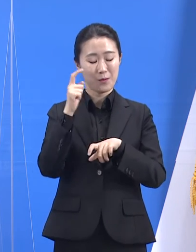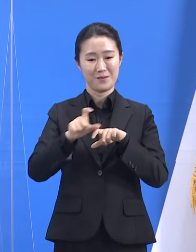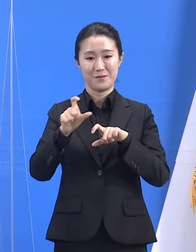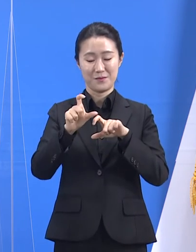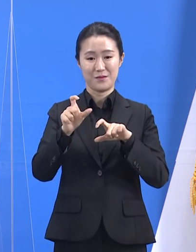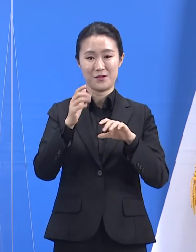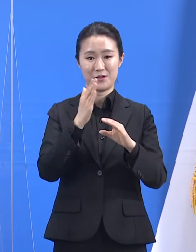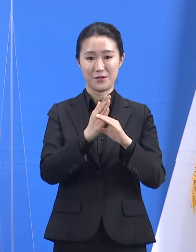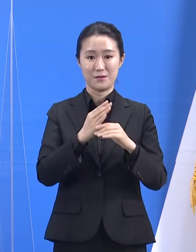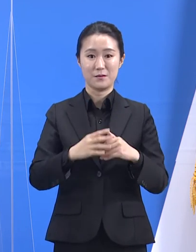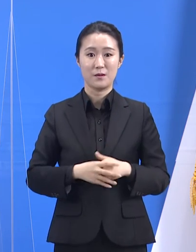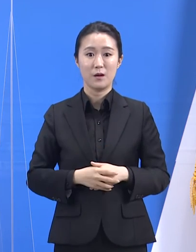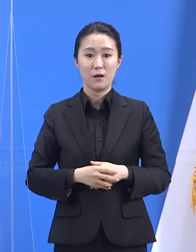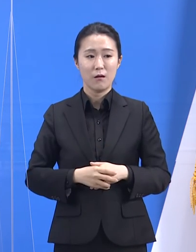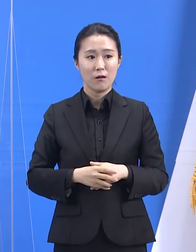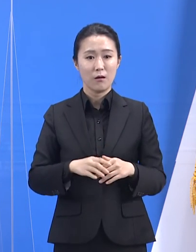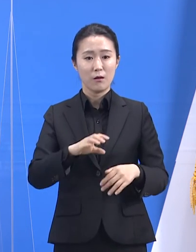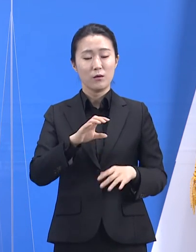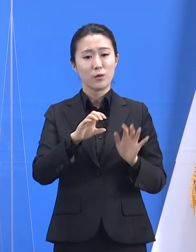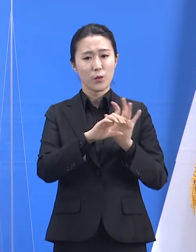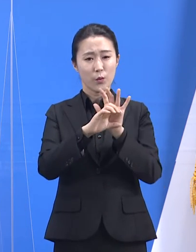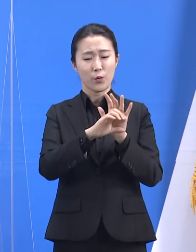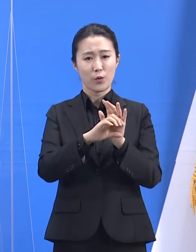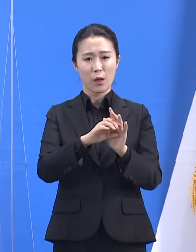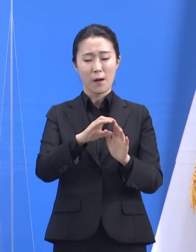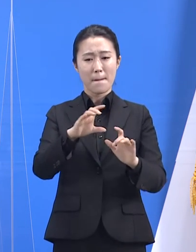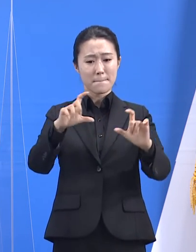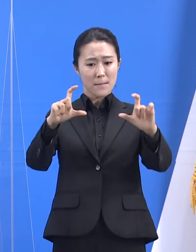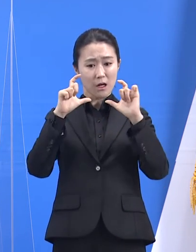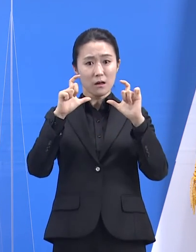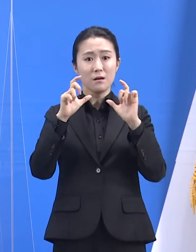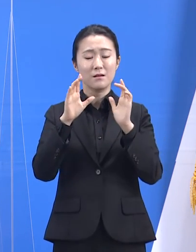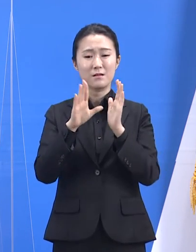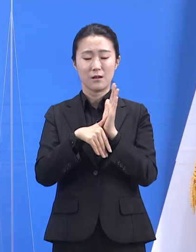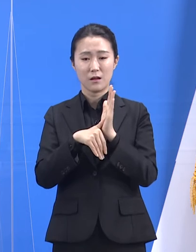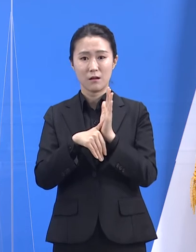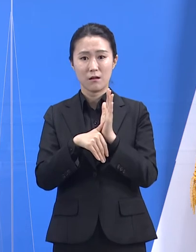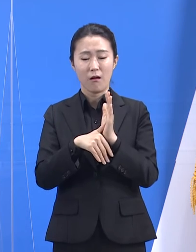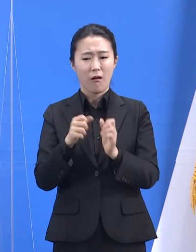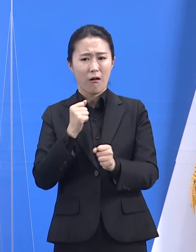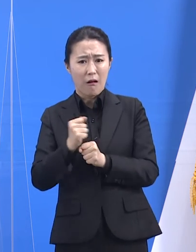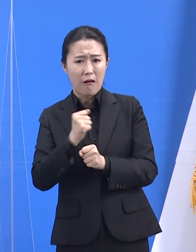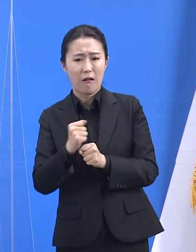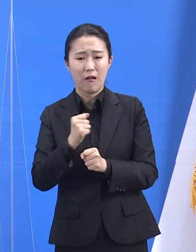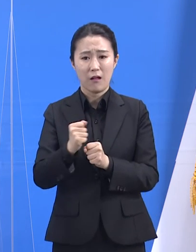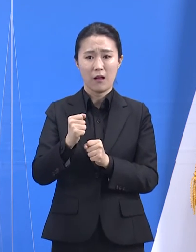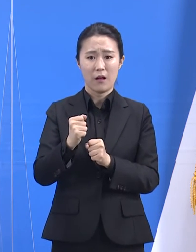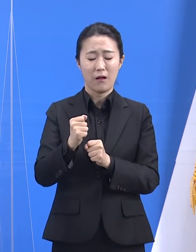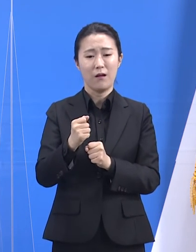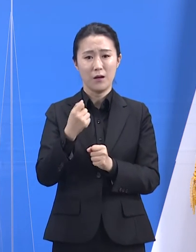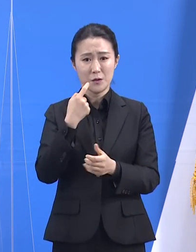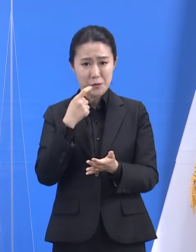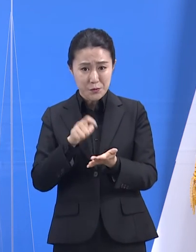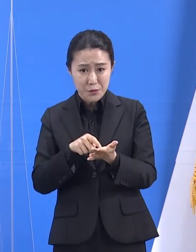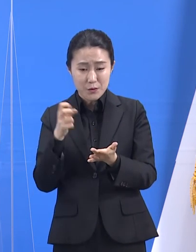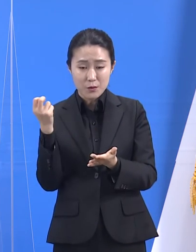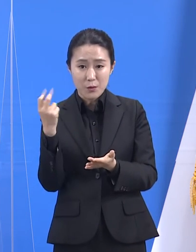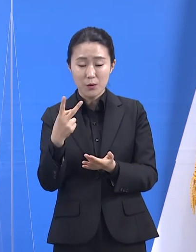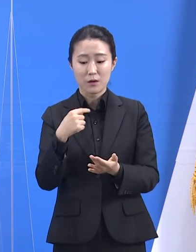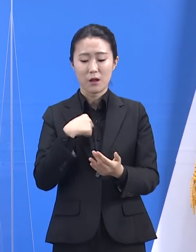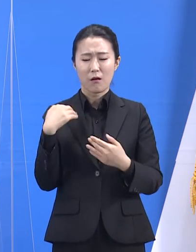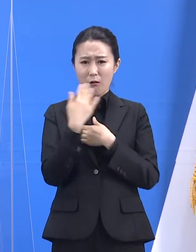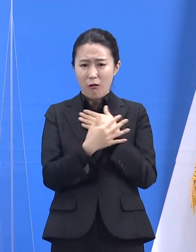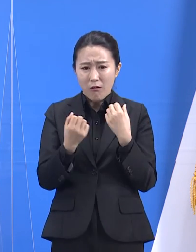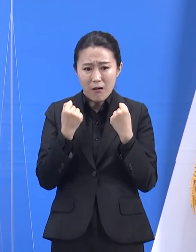어려움을 겪습니다. 대체로 전혀 예상하지 않았던 일이어서 당황하기 쉽고, 본인의 건강에 대한